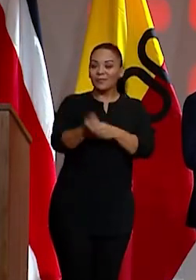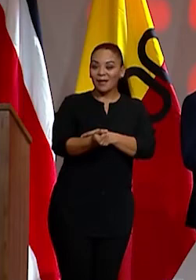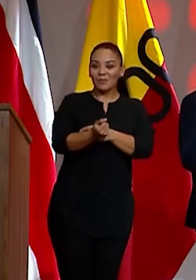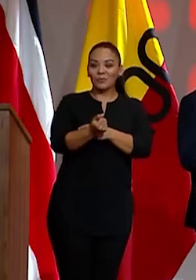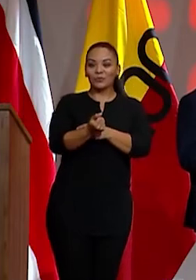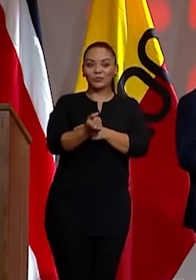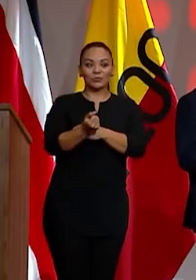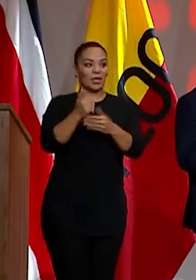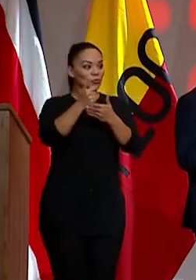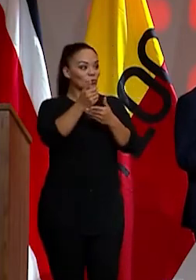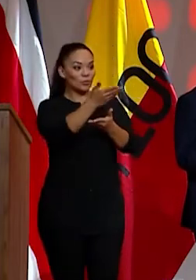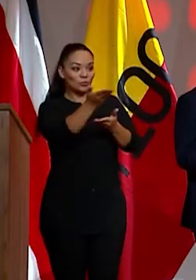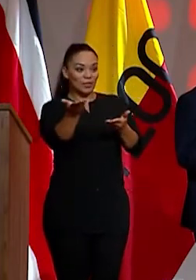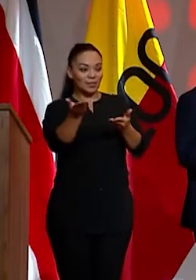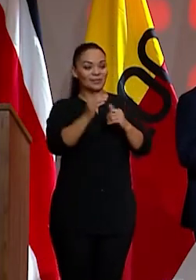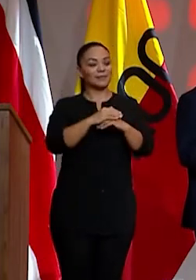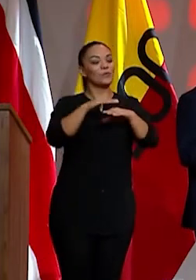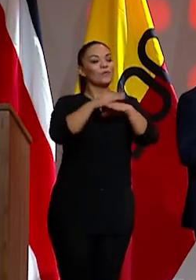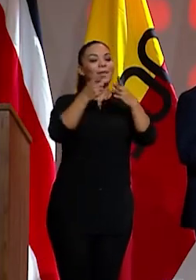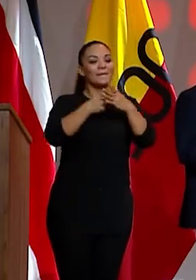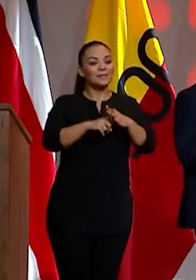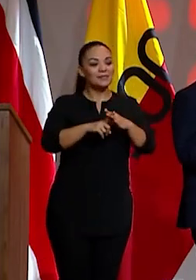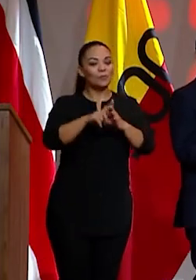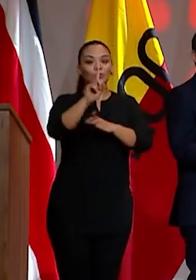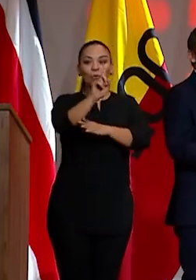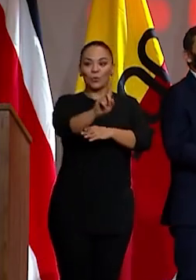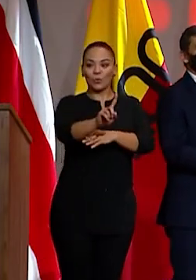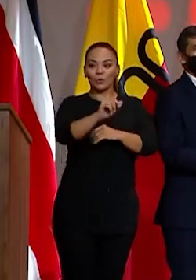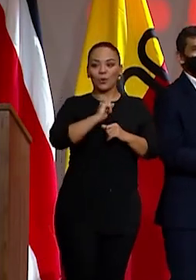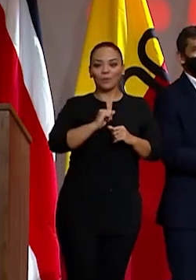tres? Con la ayuda de todos ustedes, empezamos, ¿listos?